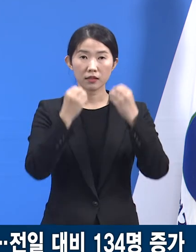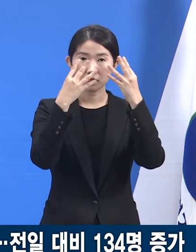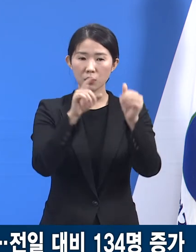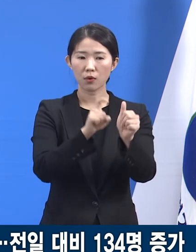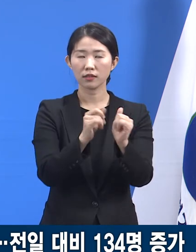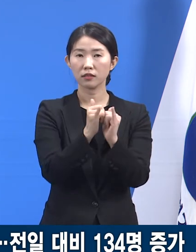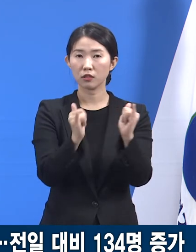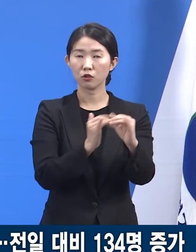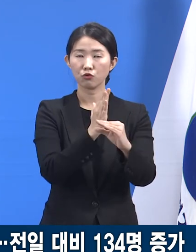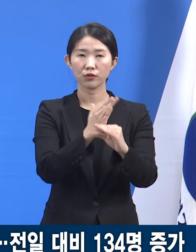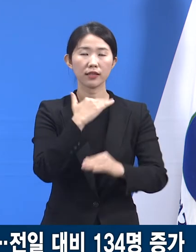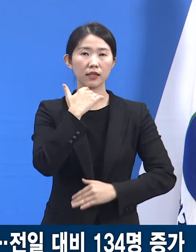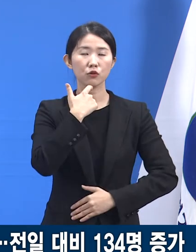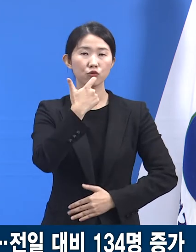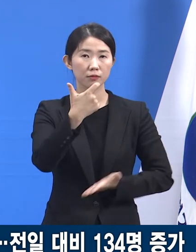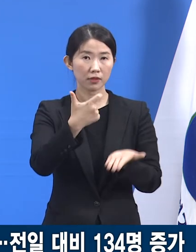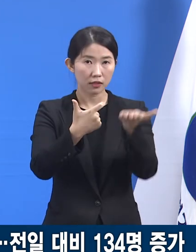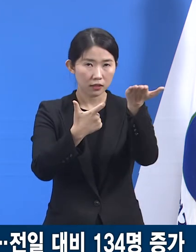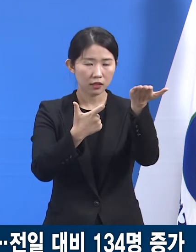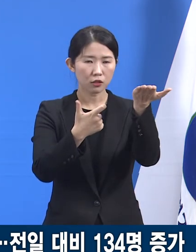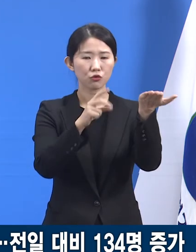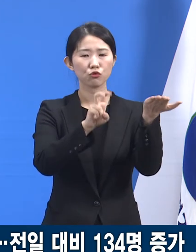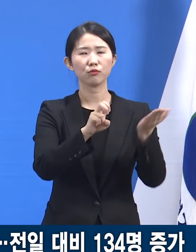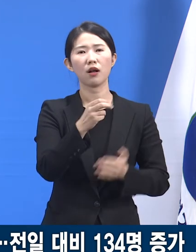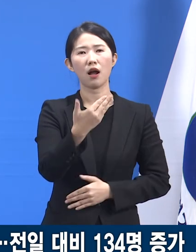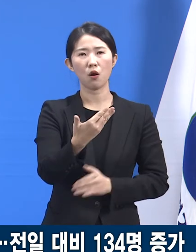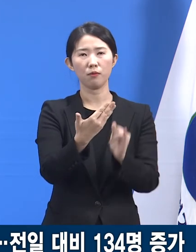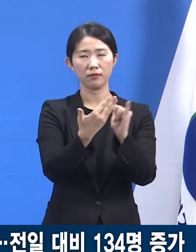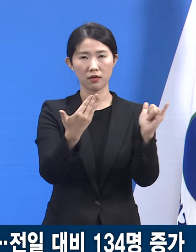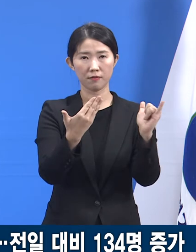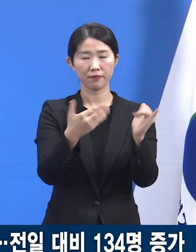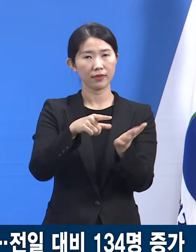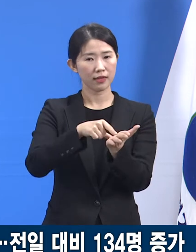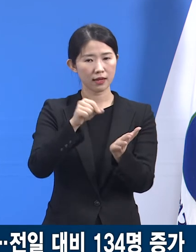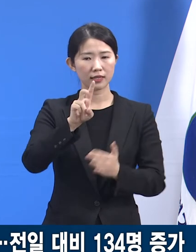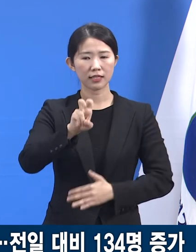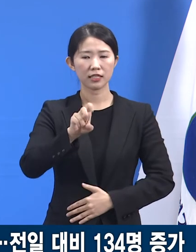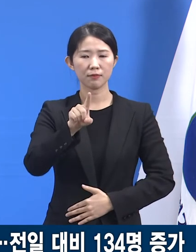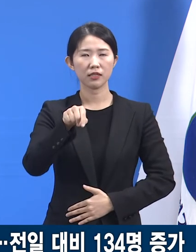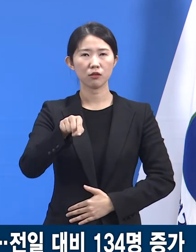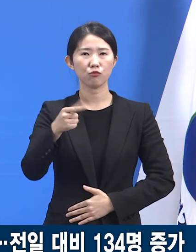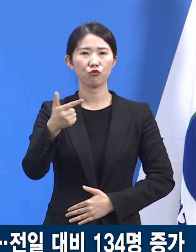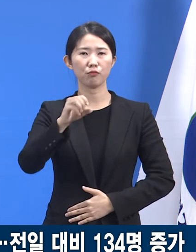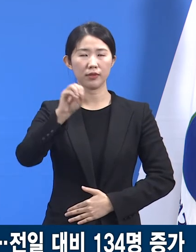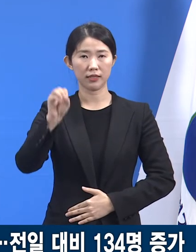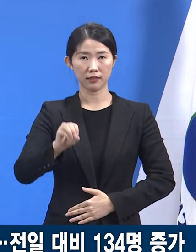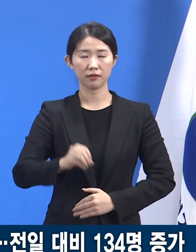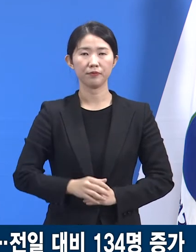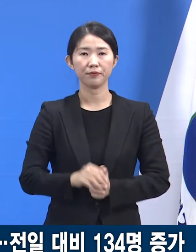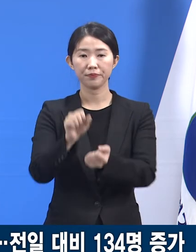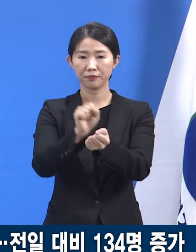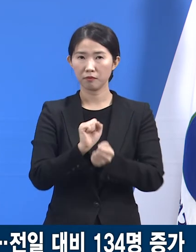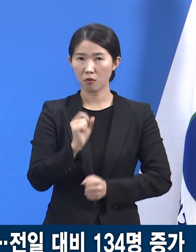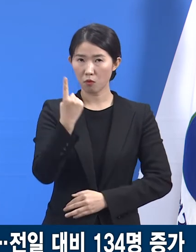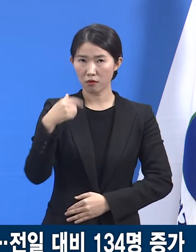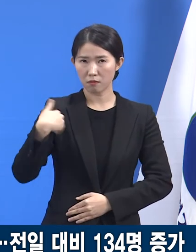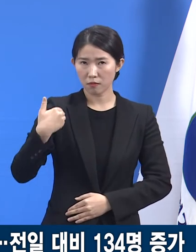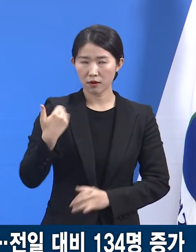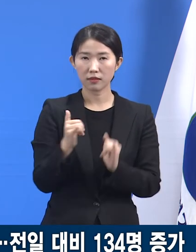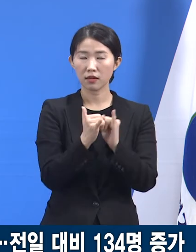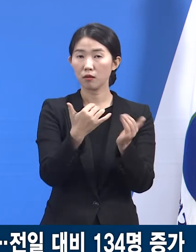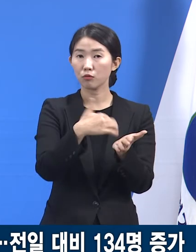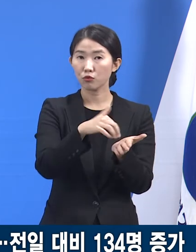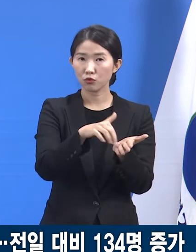고령자는 29명으로 21.6%를 차지합니다. 감염 경로를 알 수 없었던 확진자는